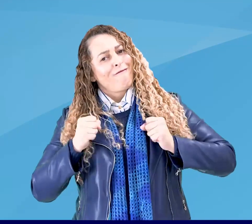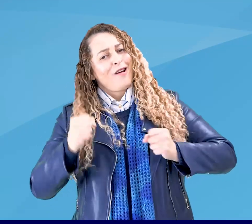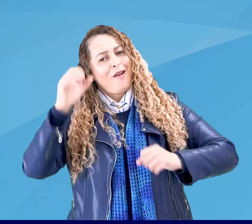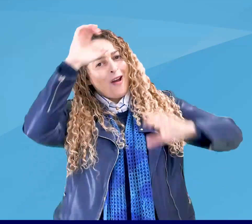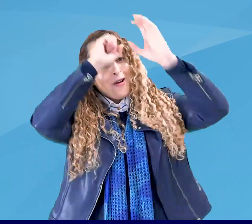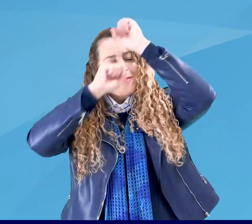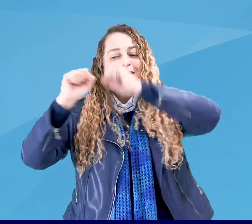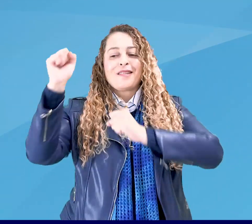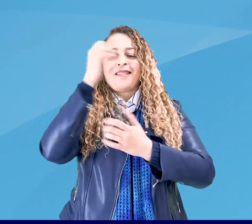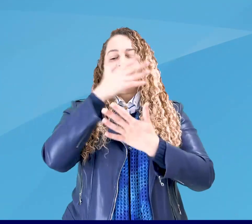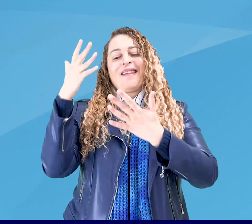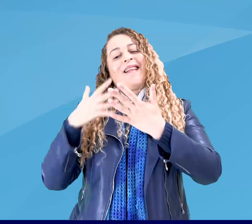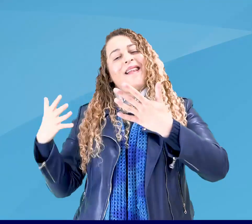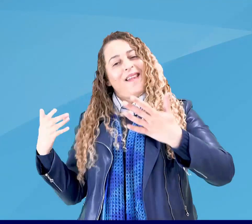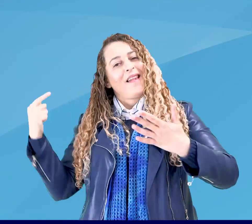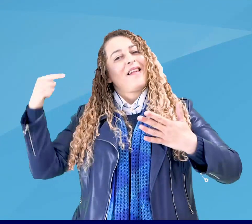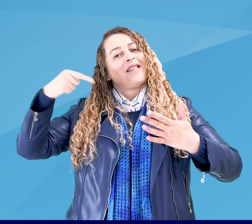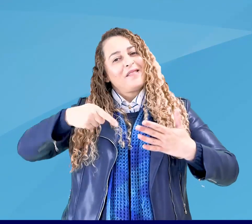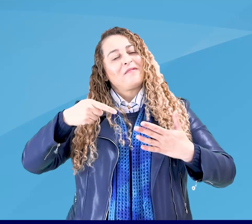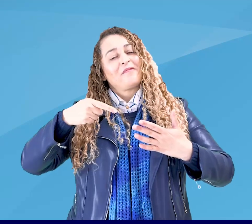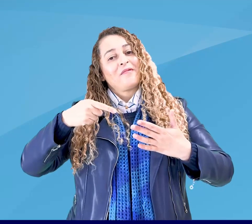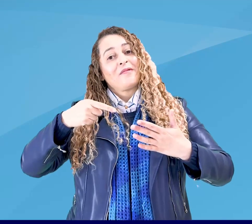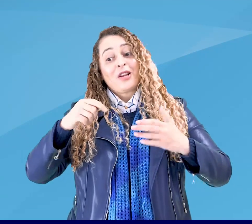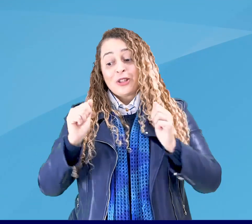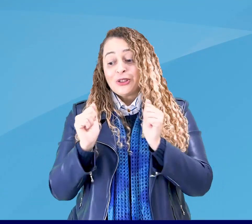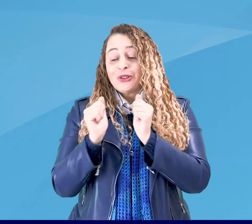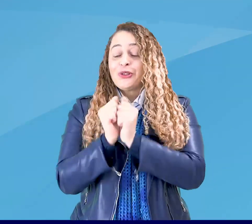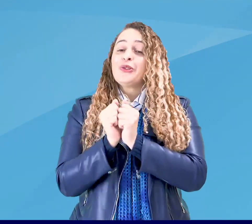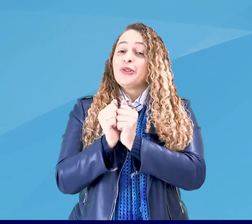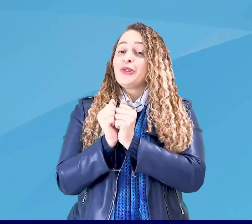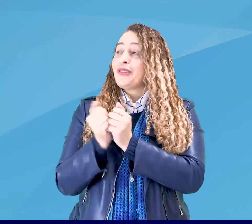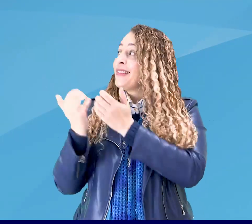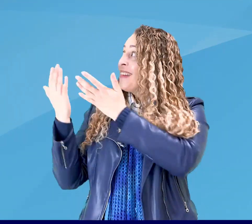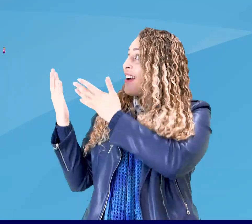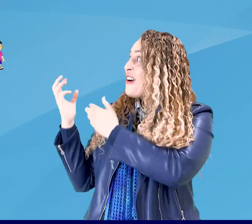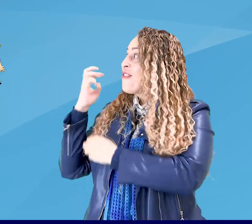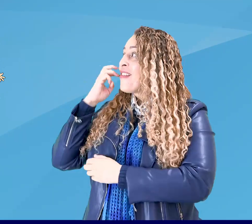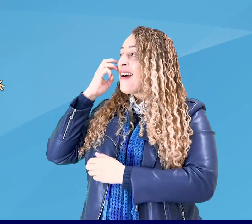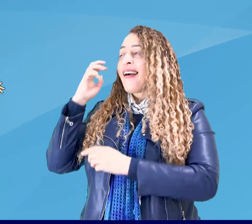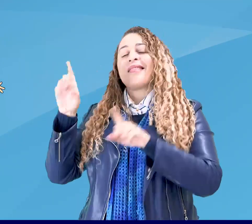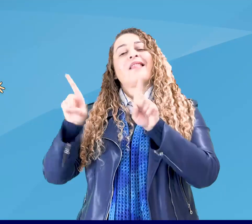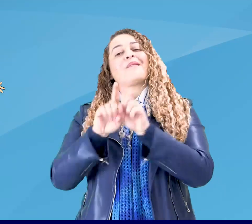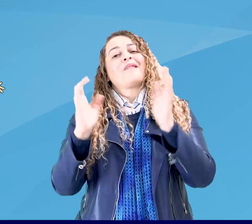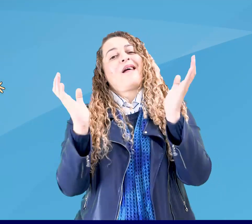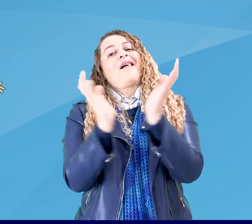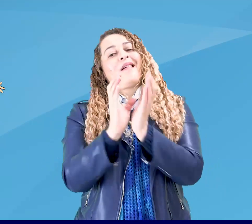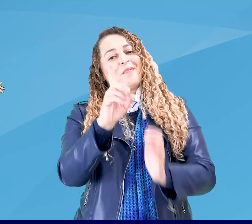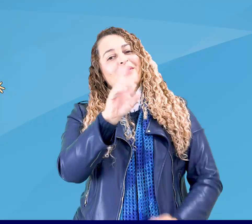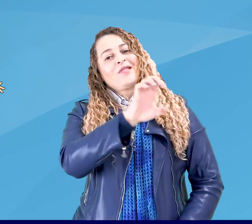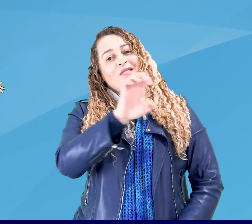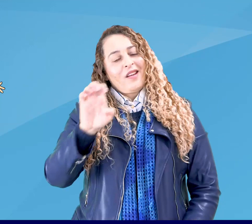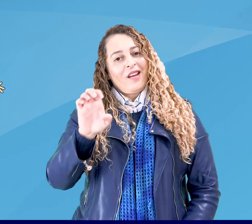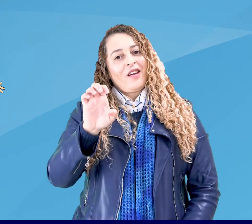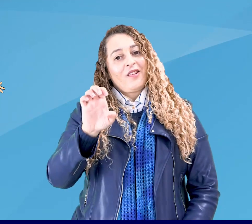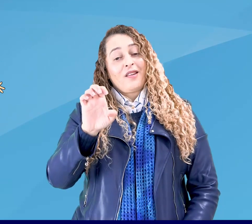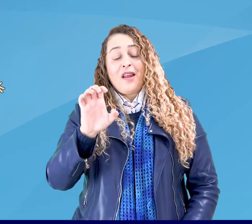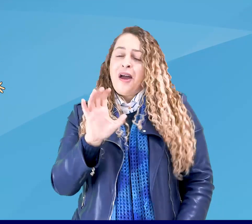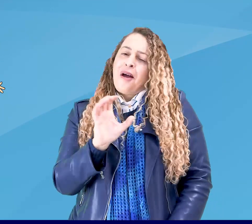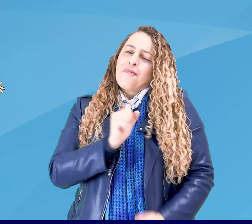língua brasileira de sinais. Junto com o Vlad e toda a turma da DIE. Com muito amor